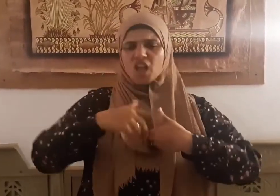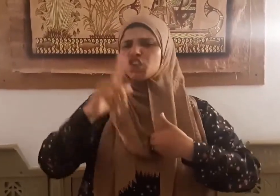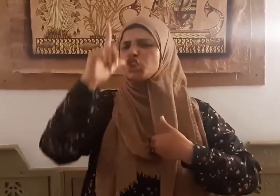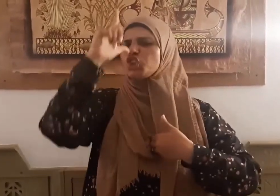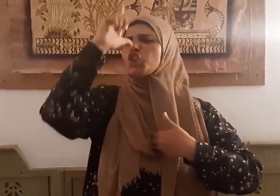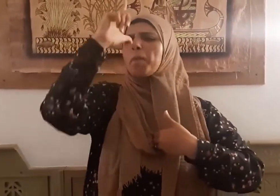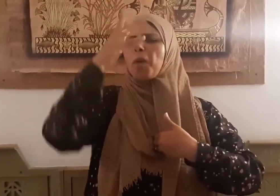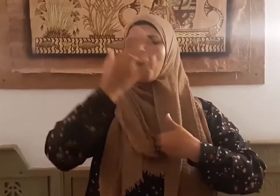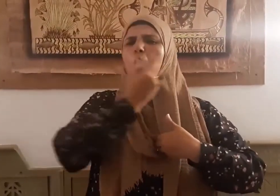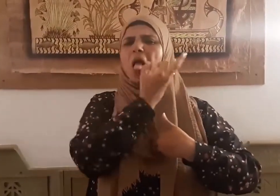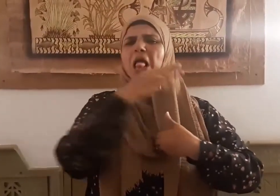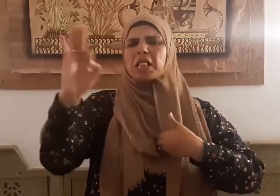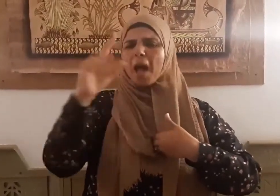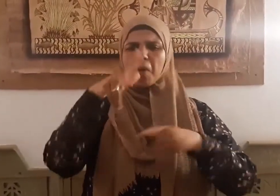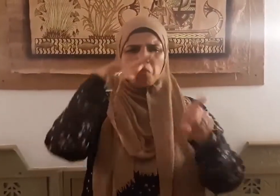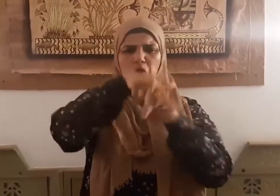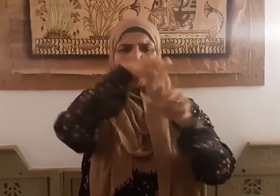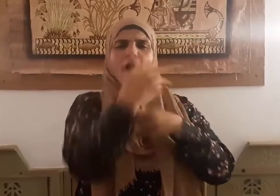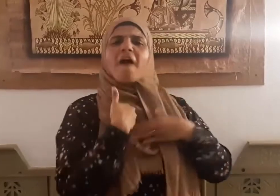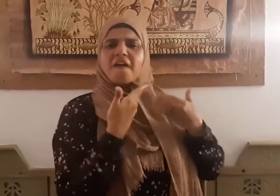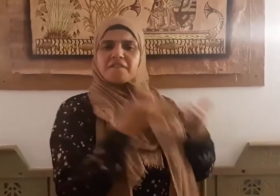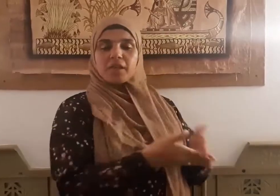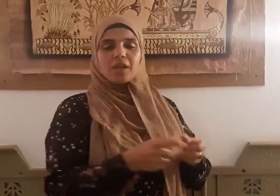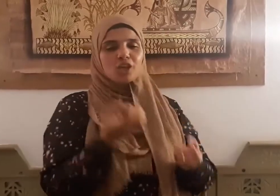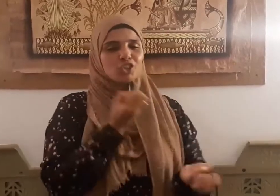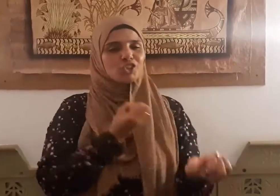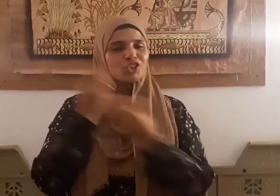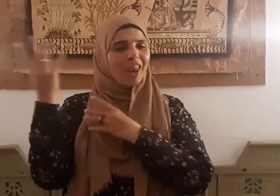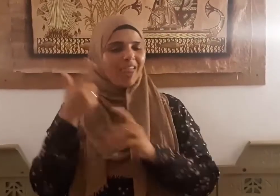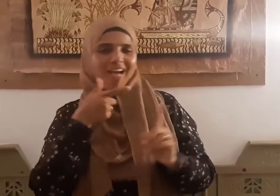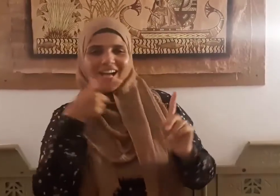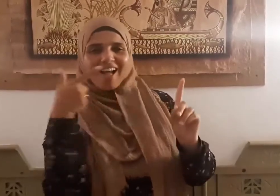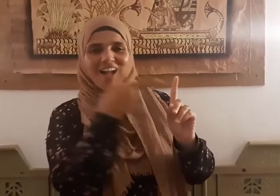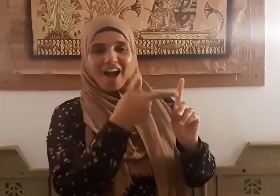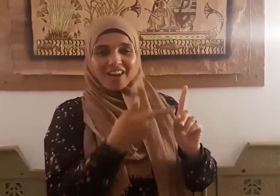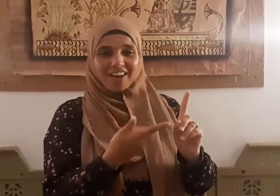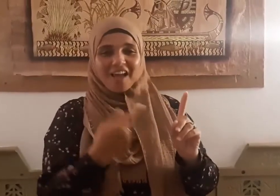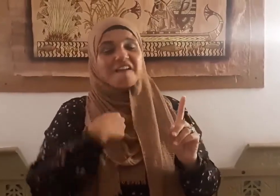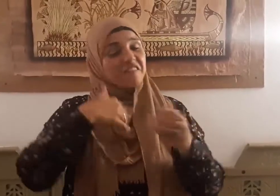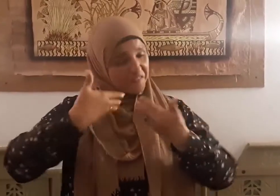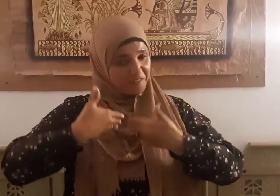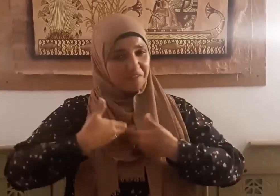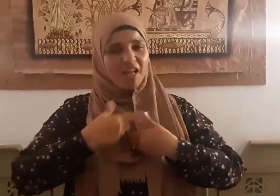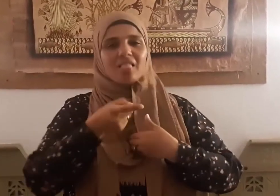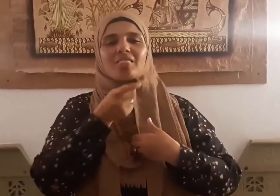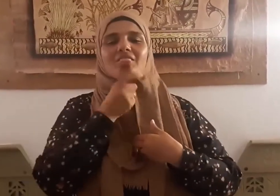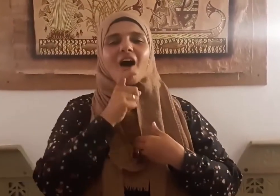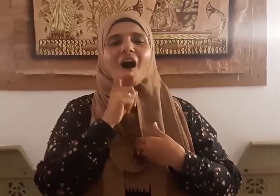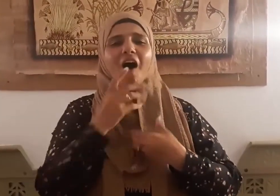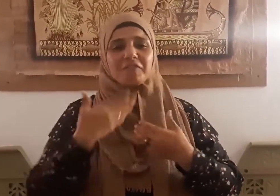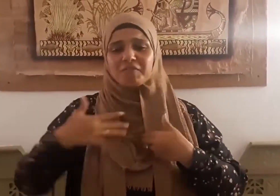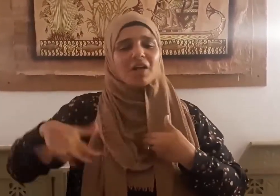والمتكبرون وقالت الجنة في ضعفاء الناس